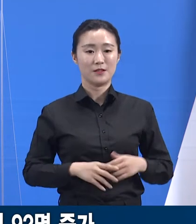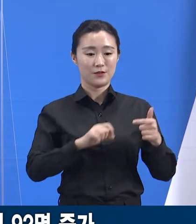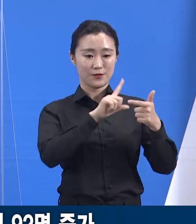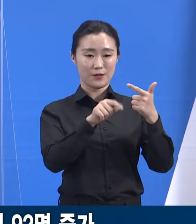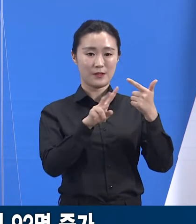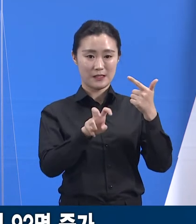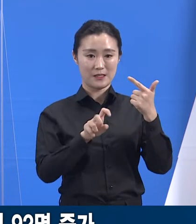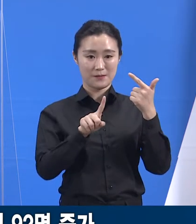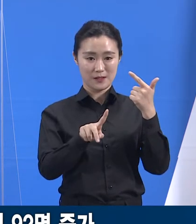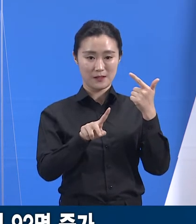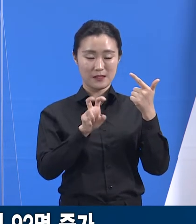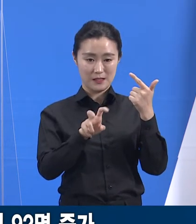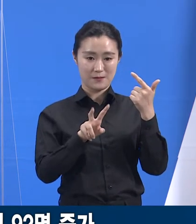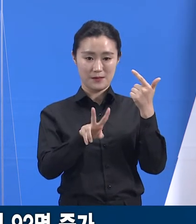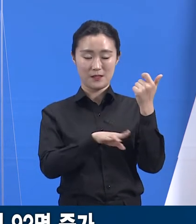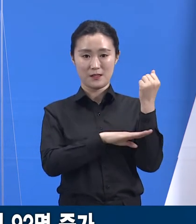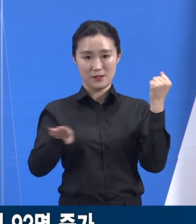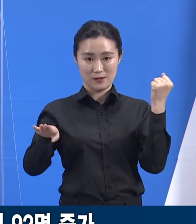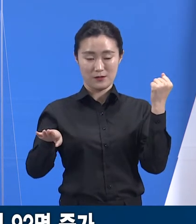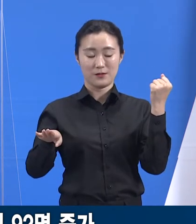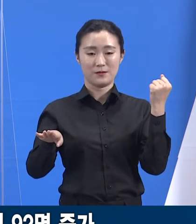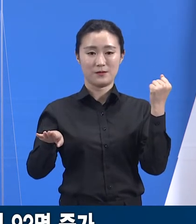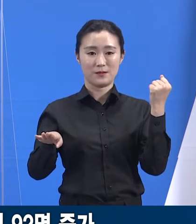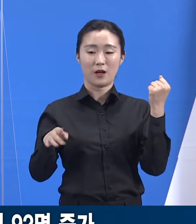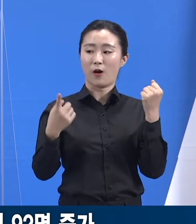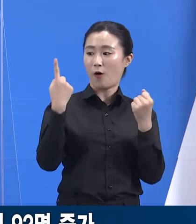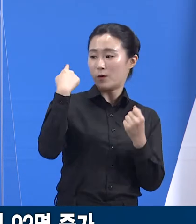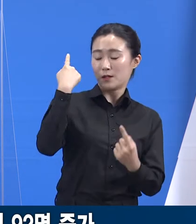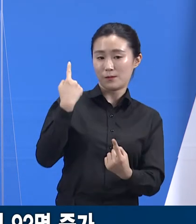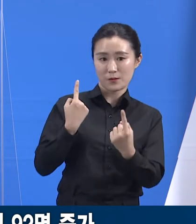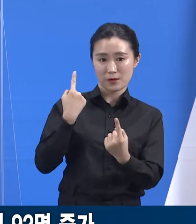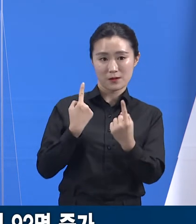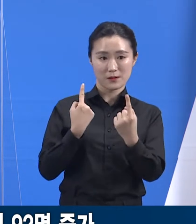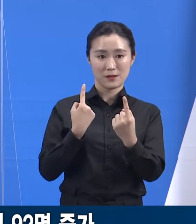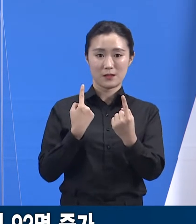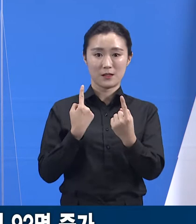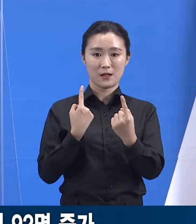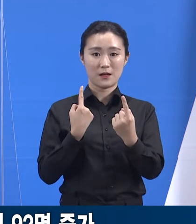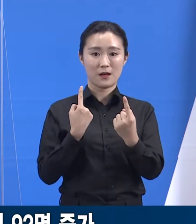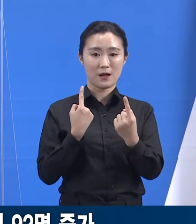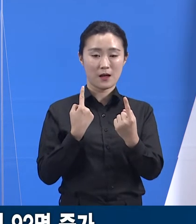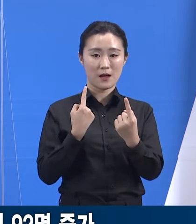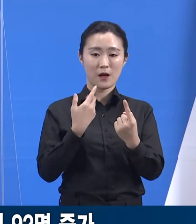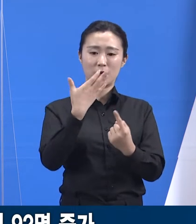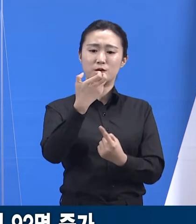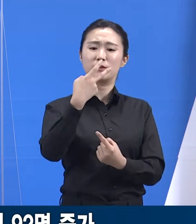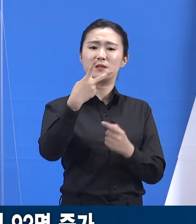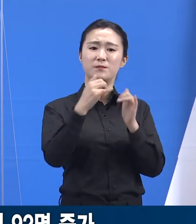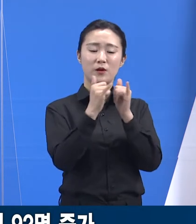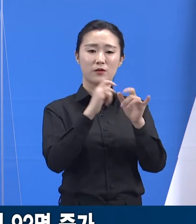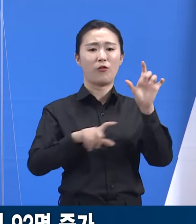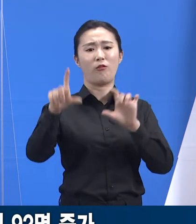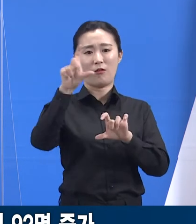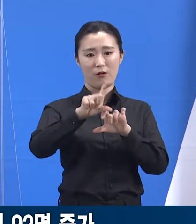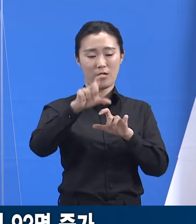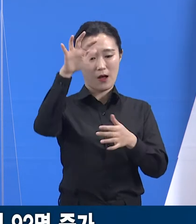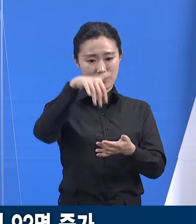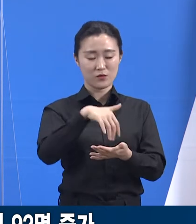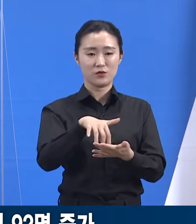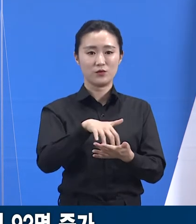기준 경기도의 확진자 수는 전일 오전 0시 대비 92명이 증가한 총 4만 2